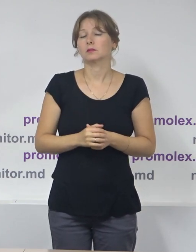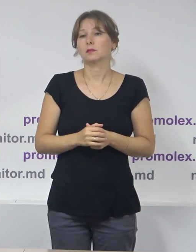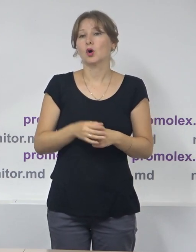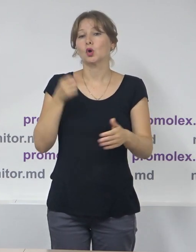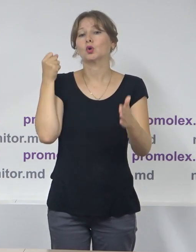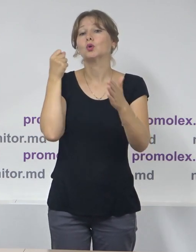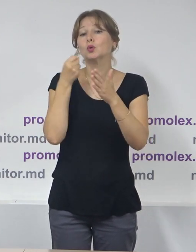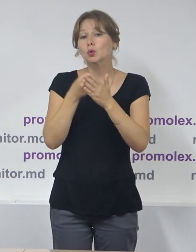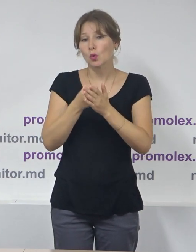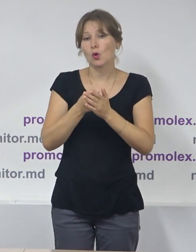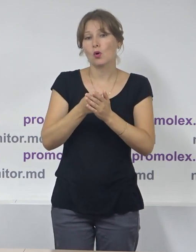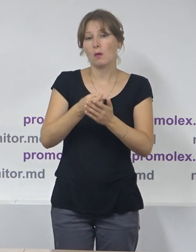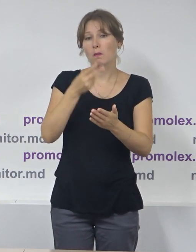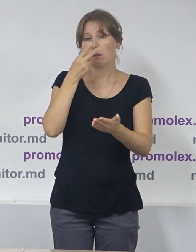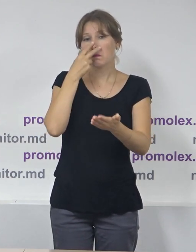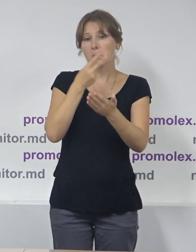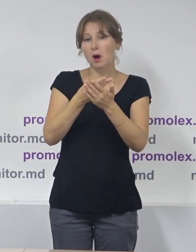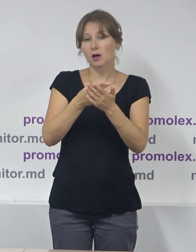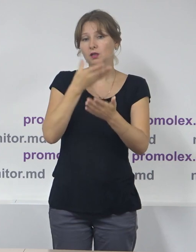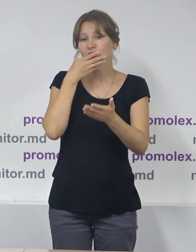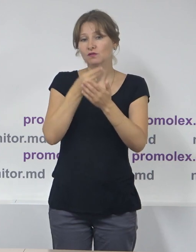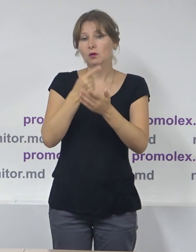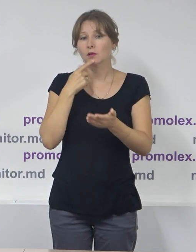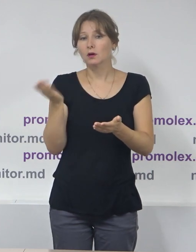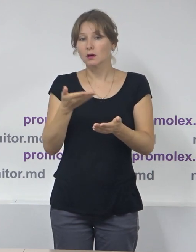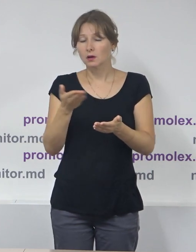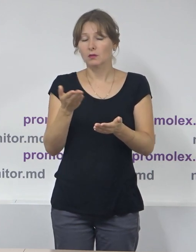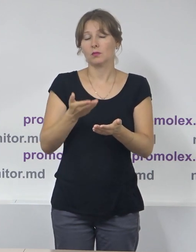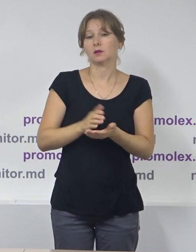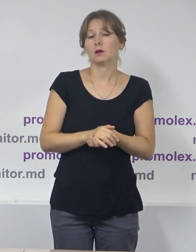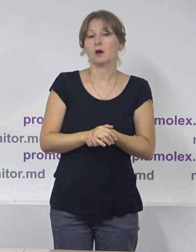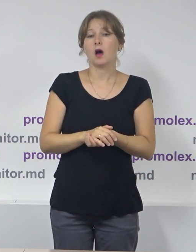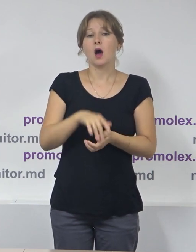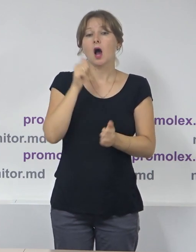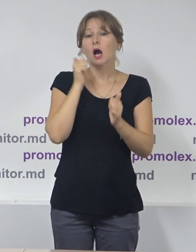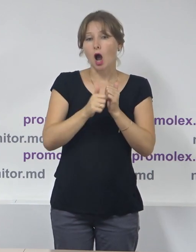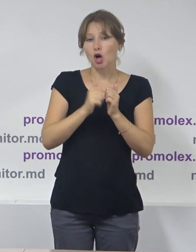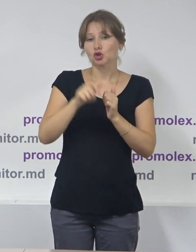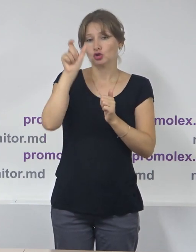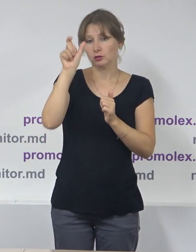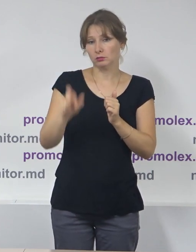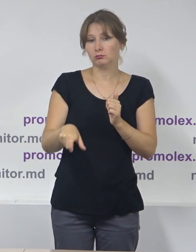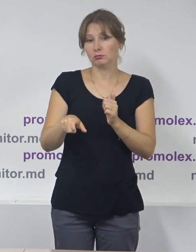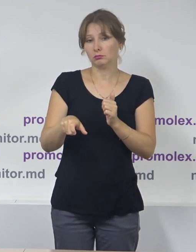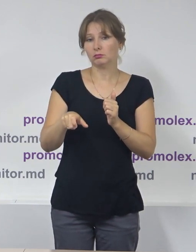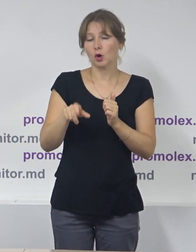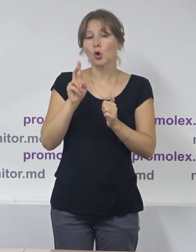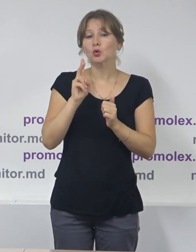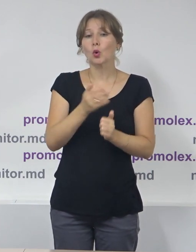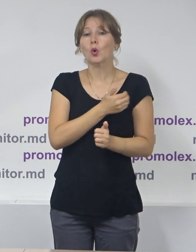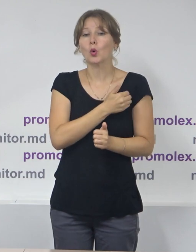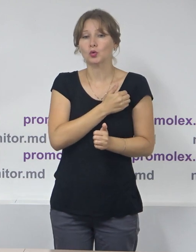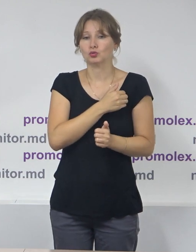până la prezentarea raportului, activități de promovare cutentă electorală a potențialilor candidați au fost observate în